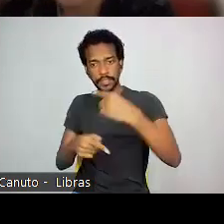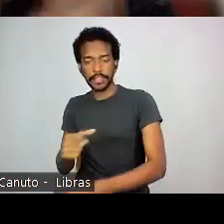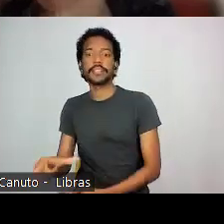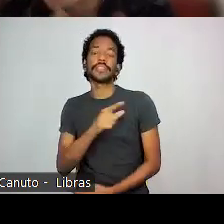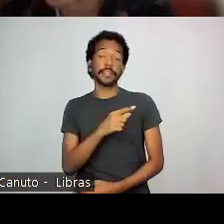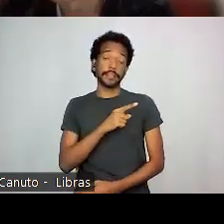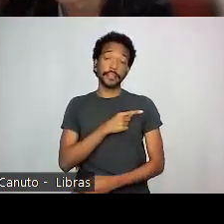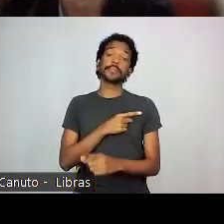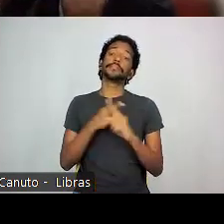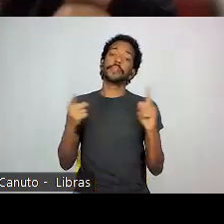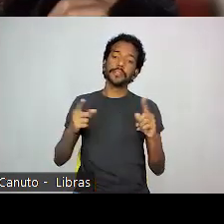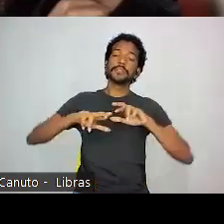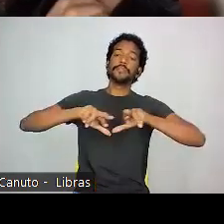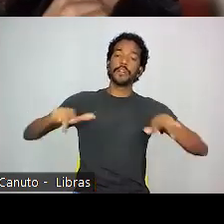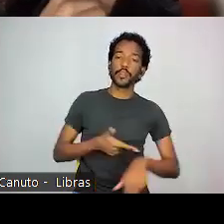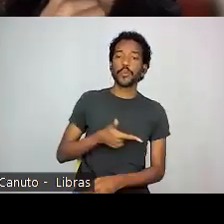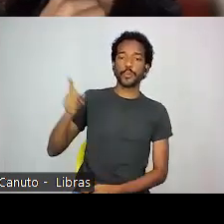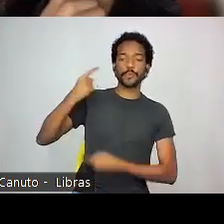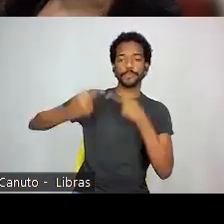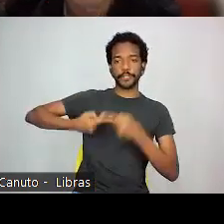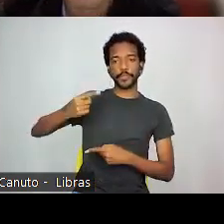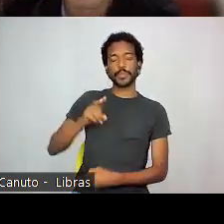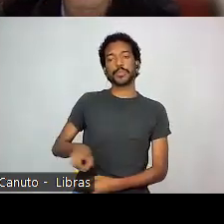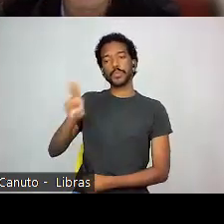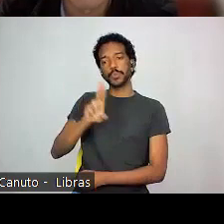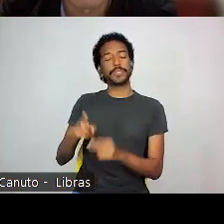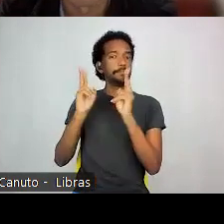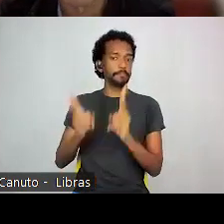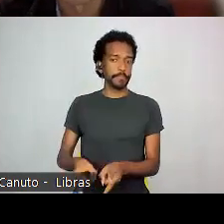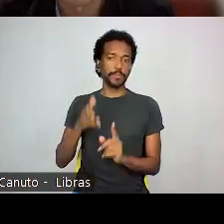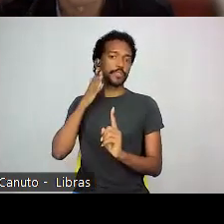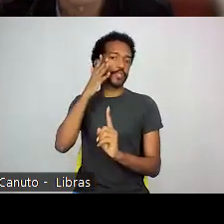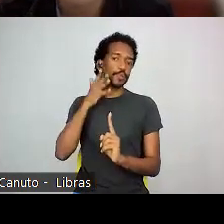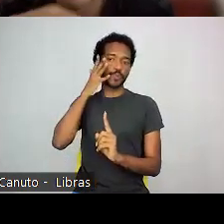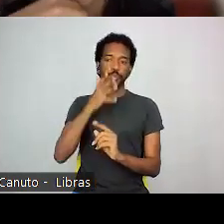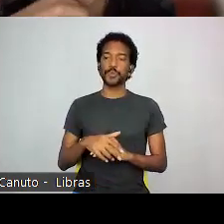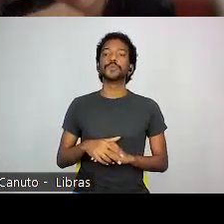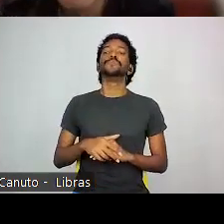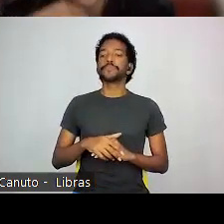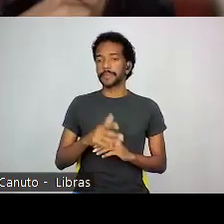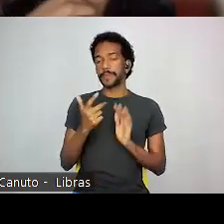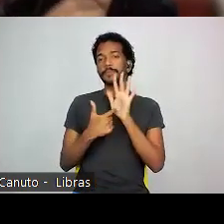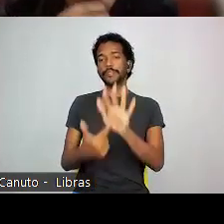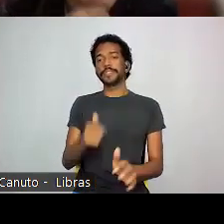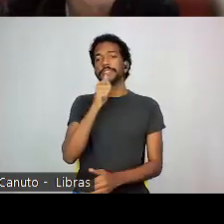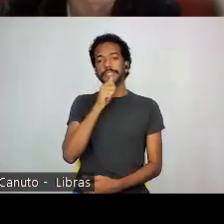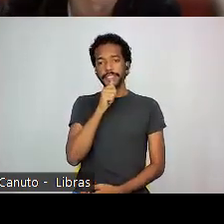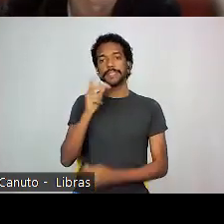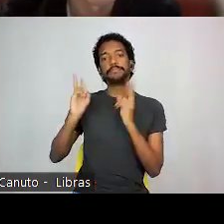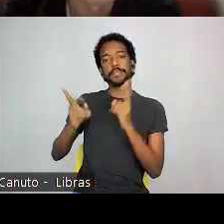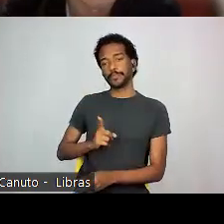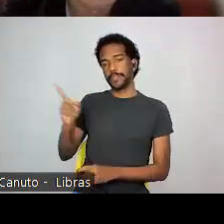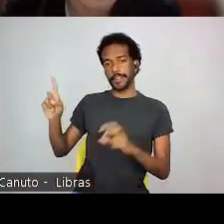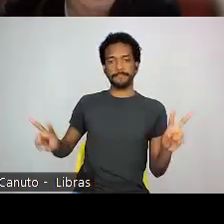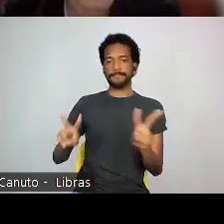vários outros políticos usam esse mesmo discurso. Então, no caso, lendo uma citação de Yukichi Itamura, ele